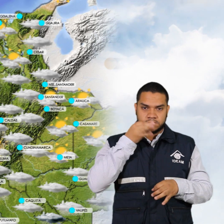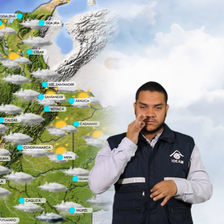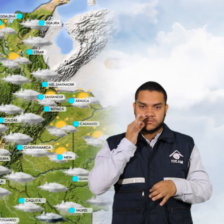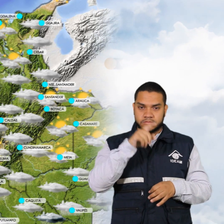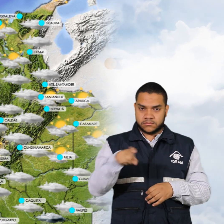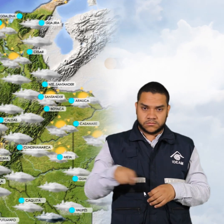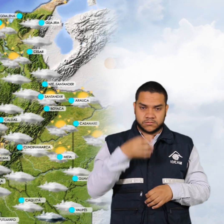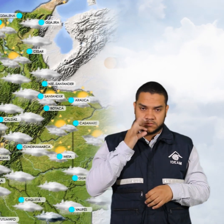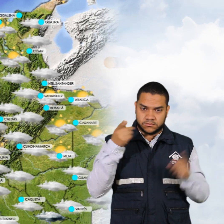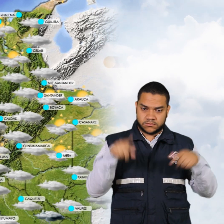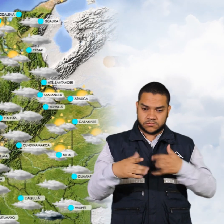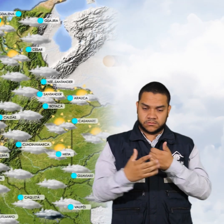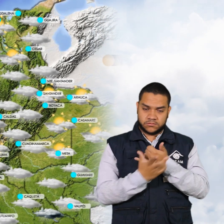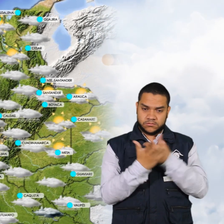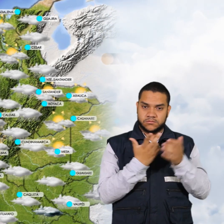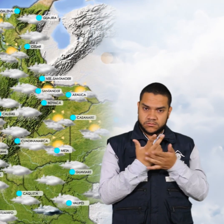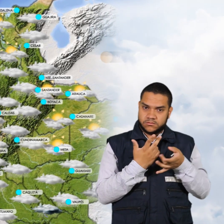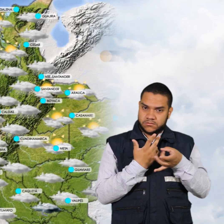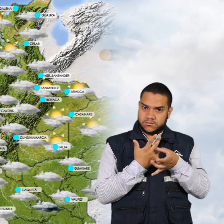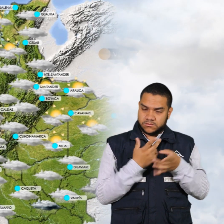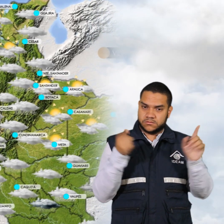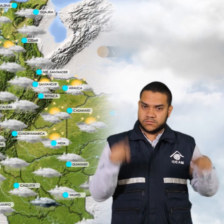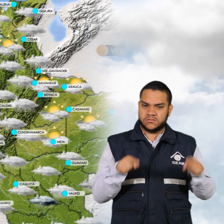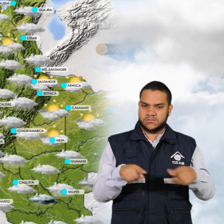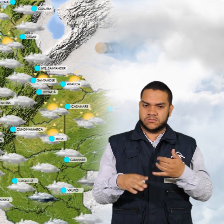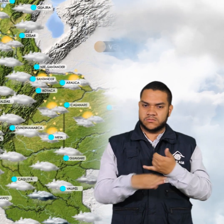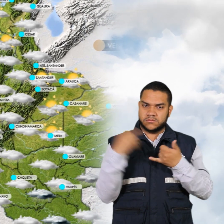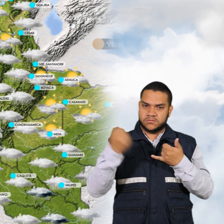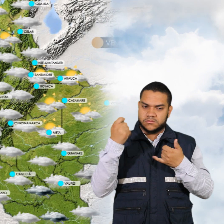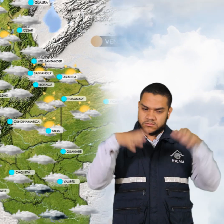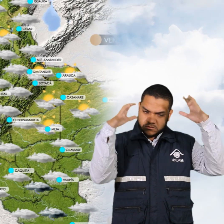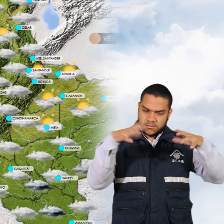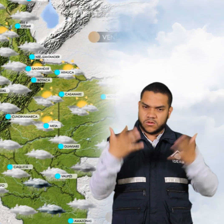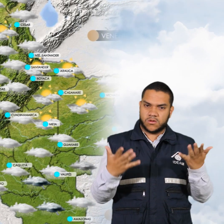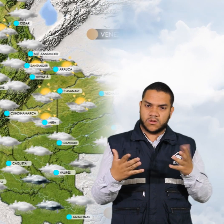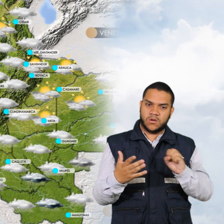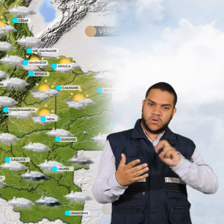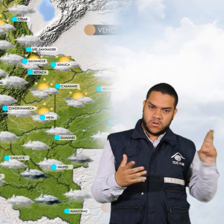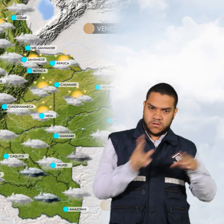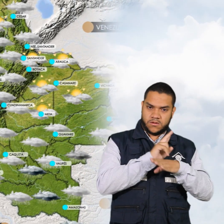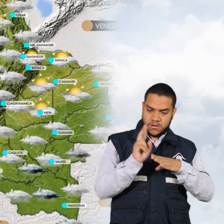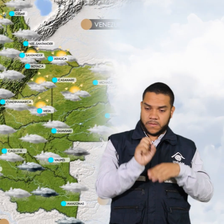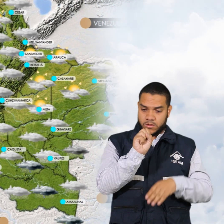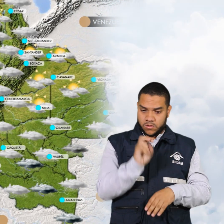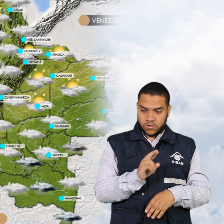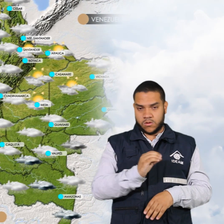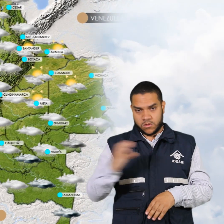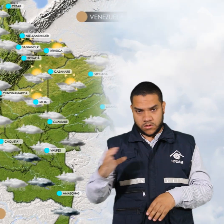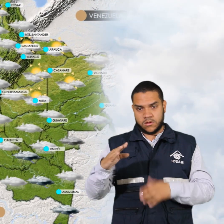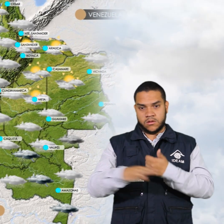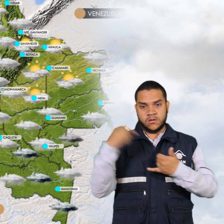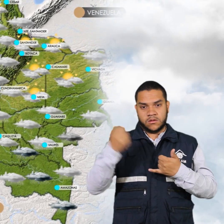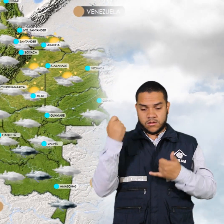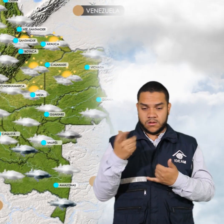colombiano. En la Orinoquía se estiman algunas precipitaciones en el oriente de Bichada y en el suroccidente de Meta. Y en la